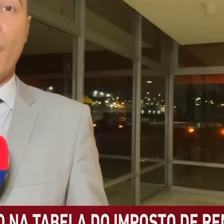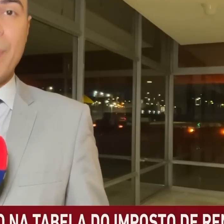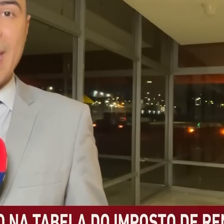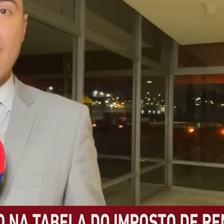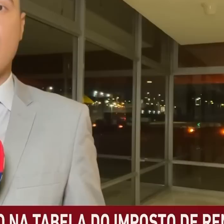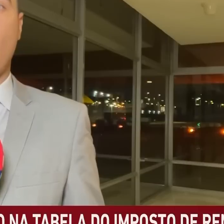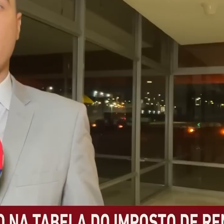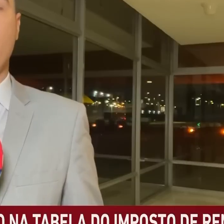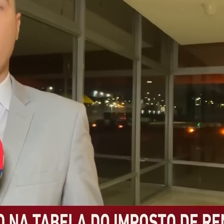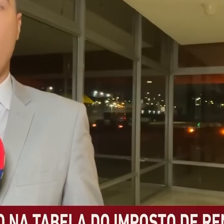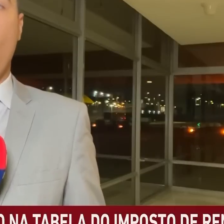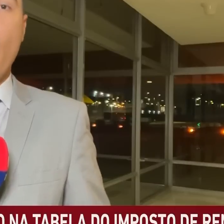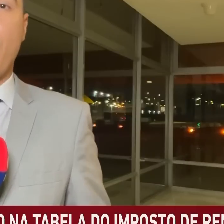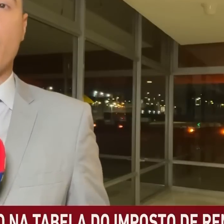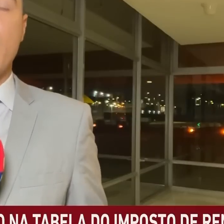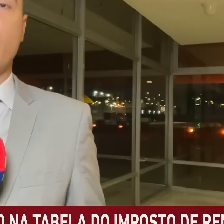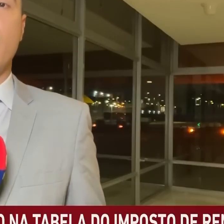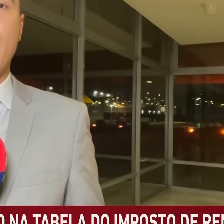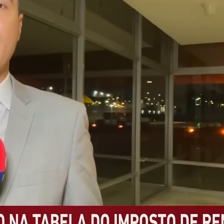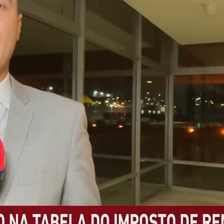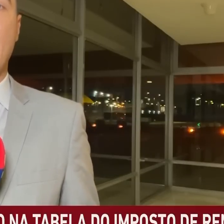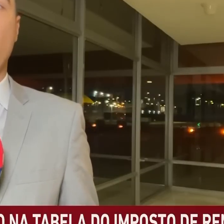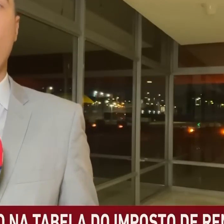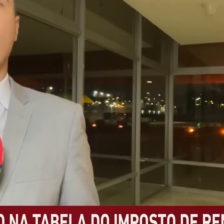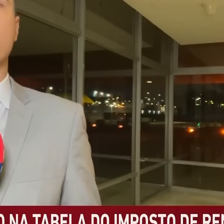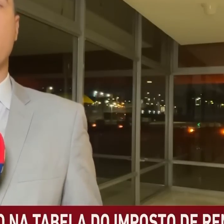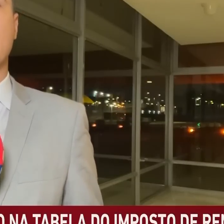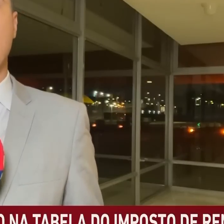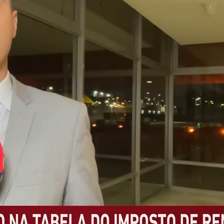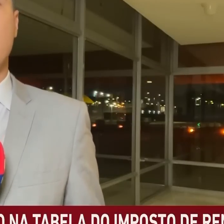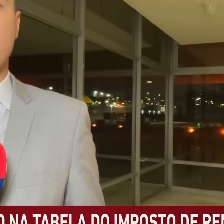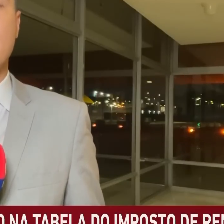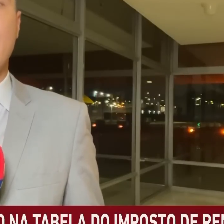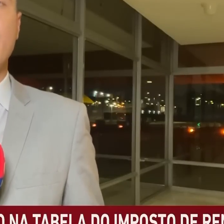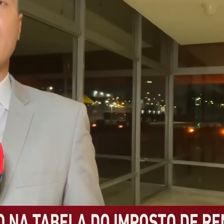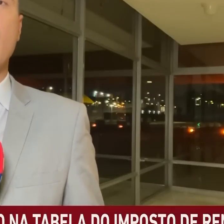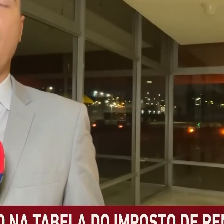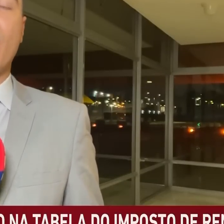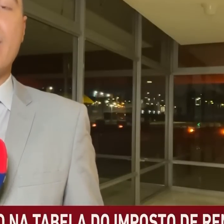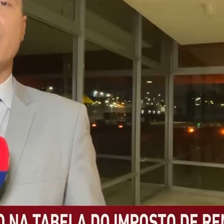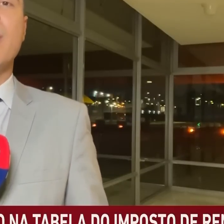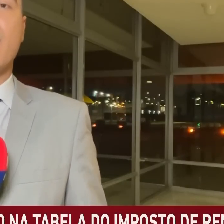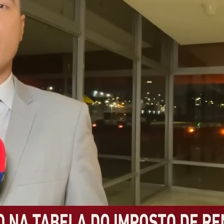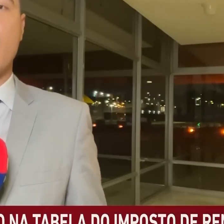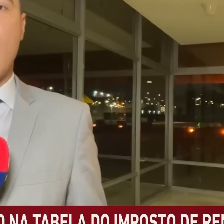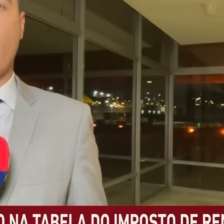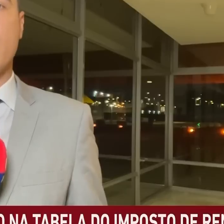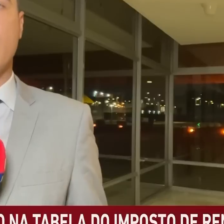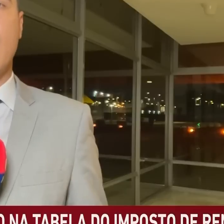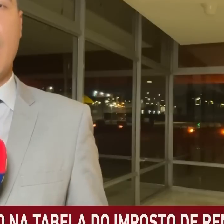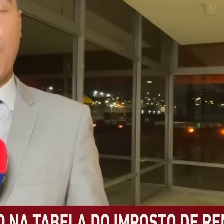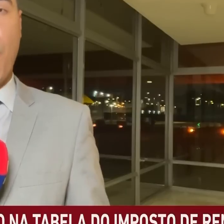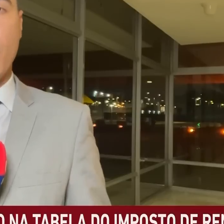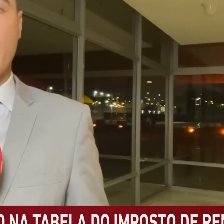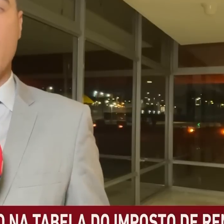aprovou nesta quarta-feira um projeto de lei que acaba com a possibilidade de saída temporária de detentos, a